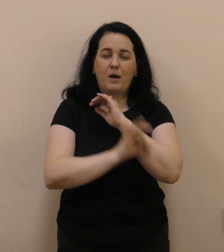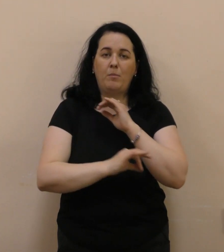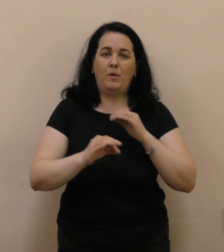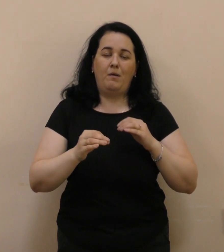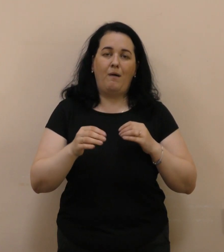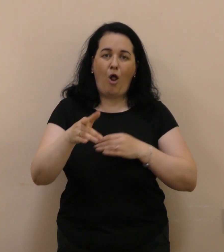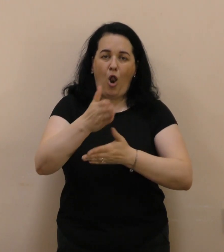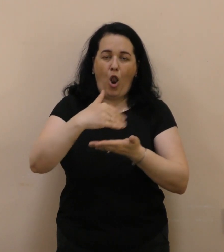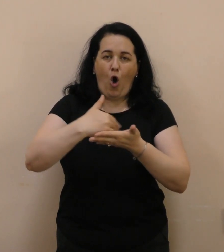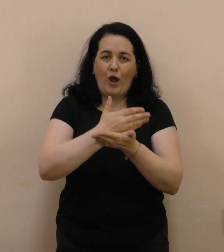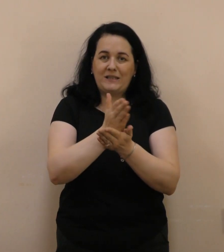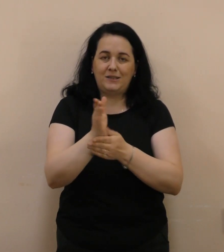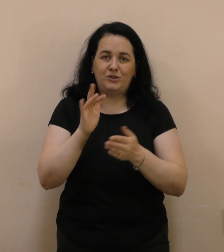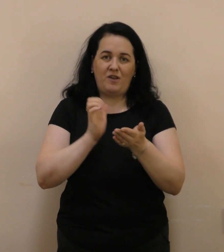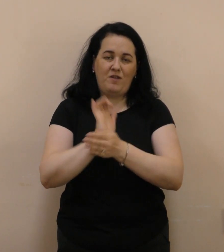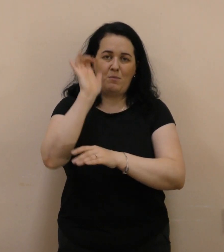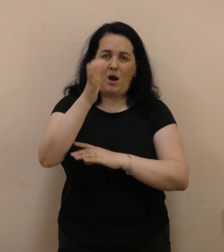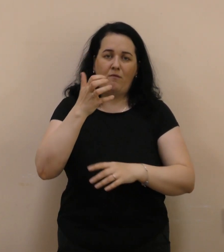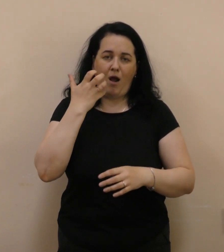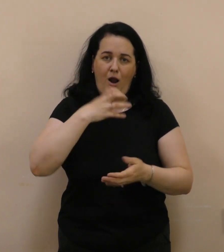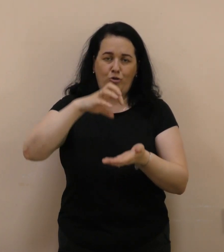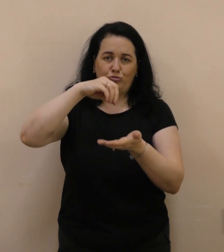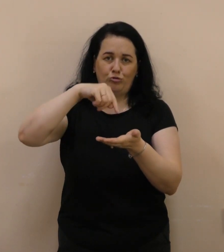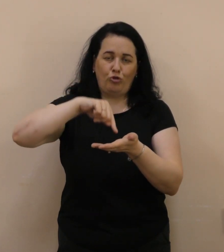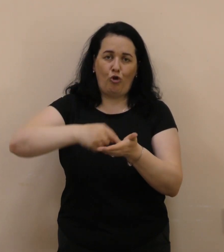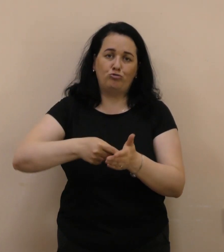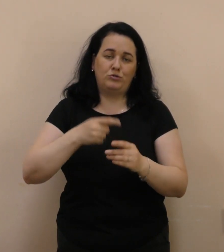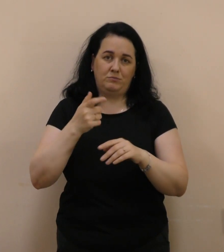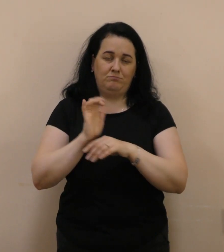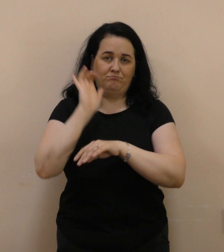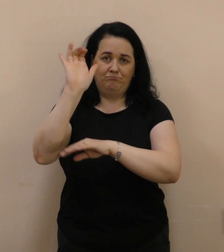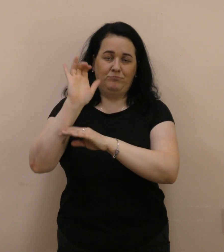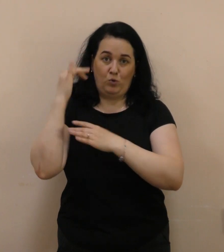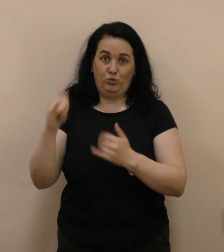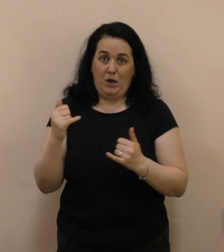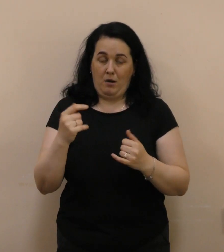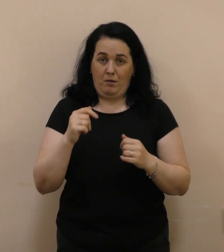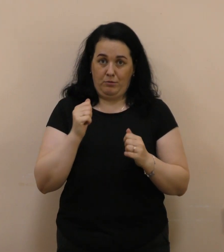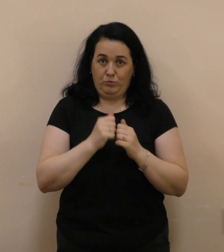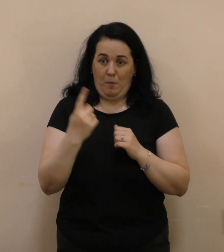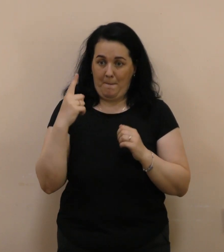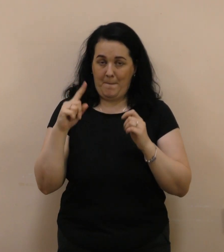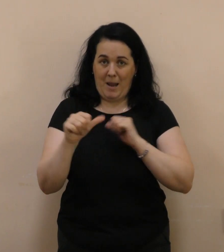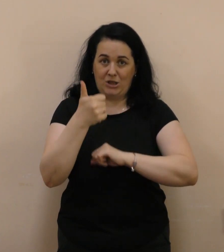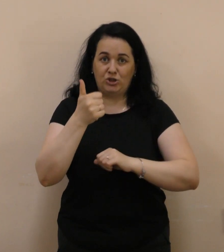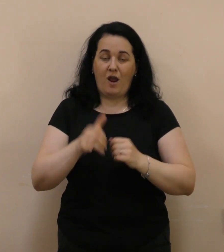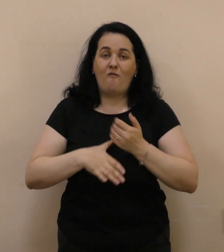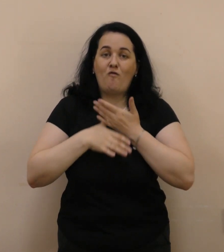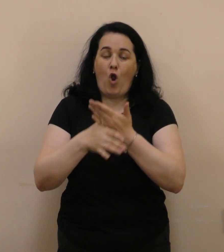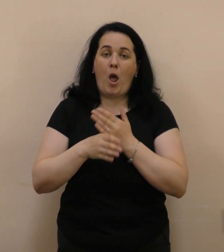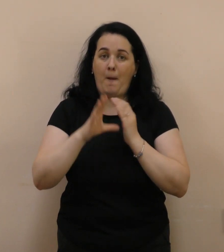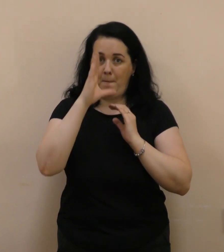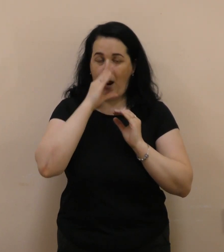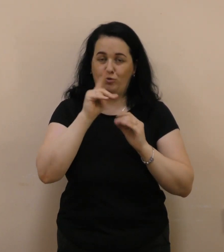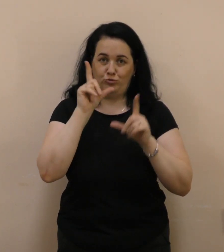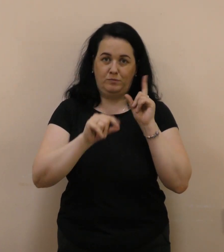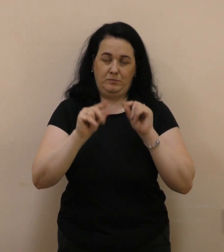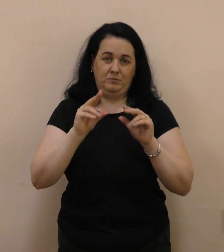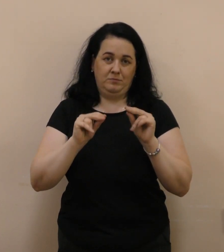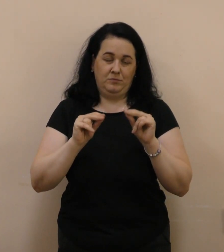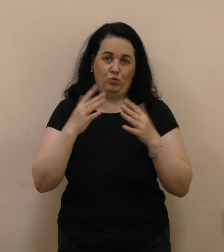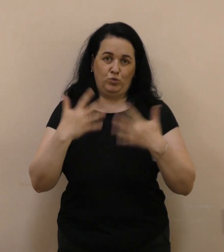відправки вантажів «Гарячі точки». Відправка щотижня, вже перший волонтерський маршрут, фактично